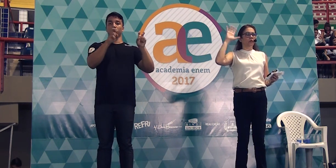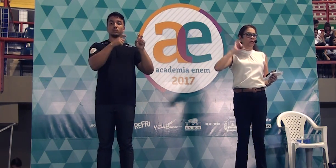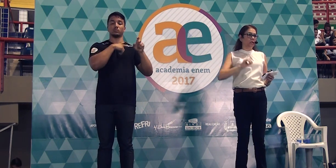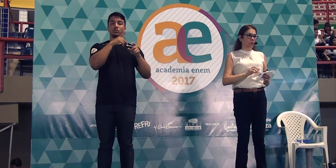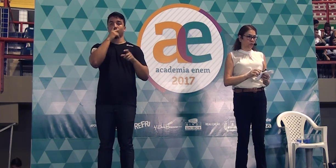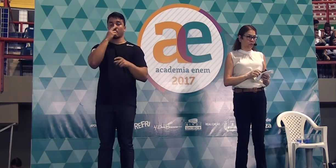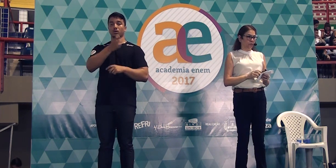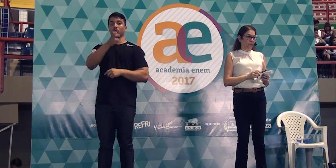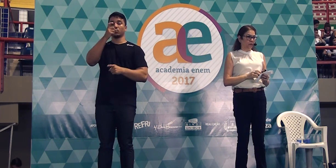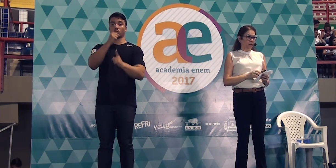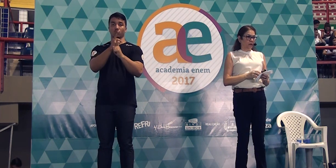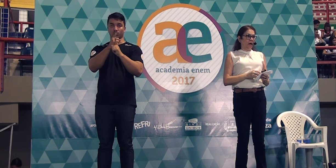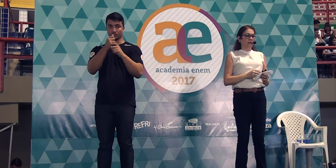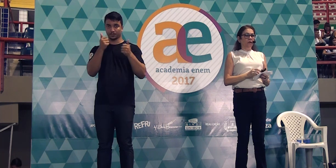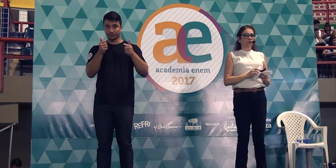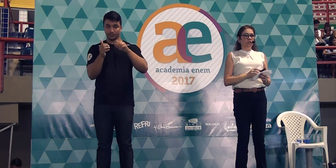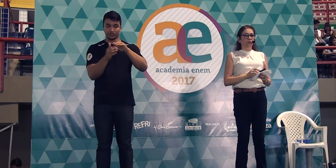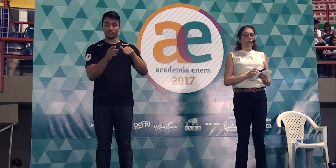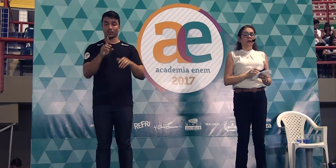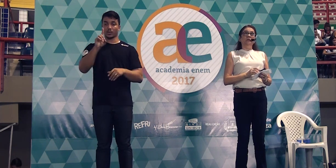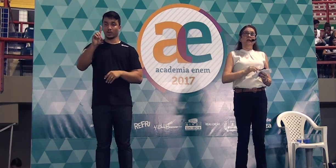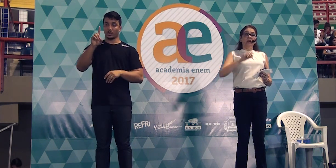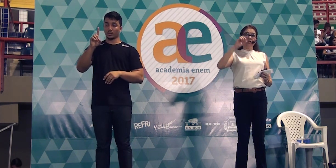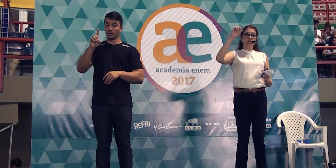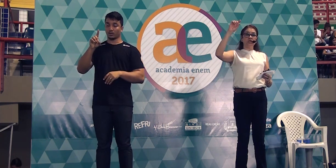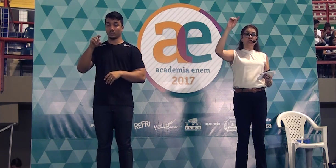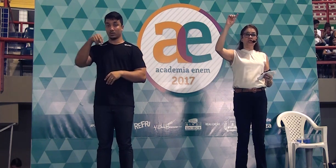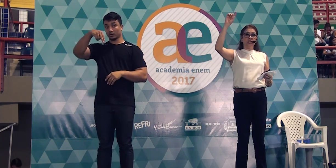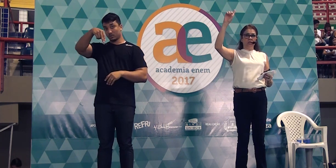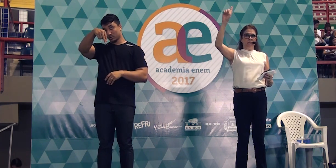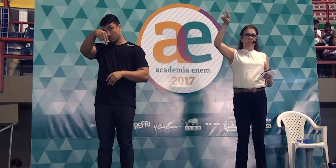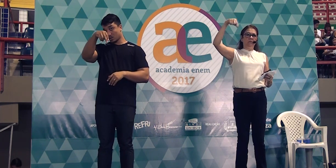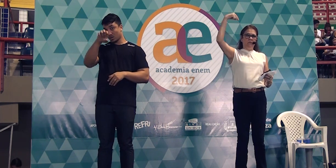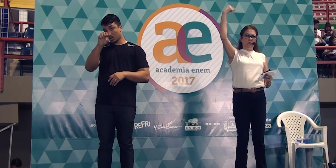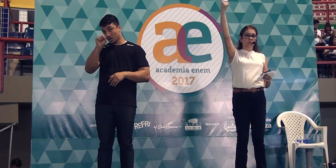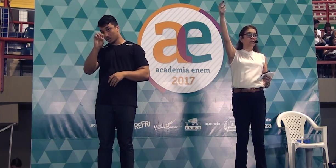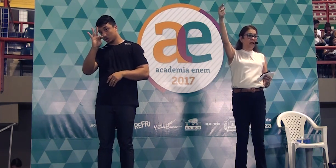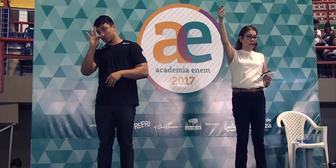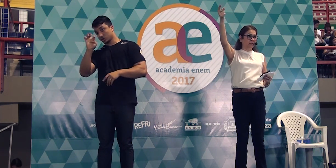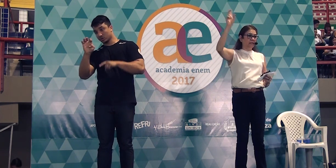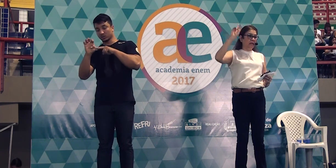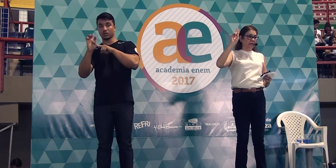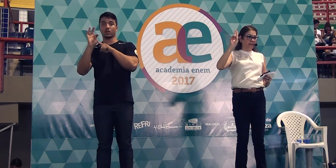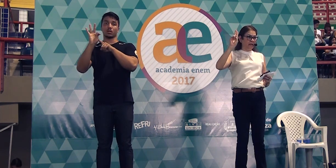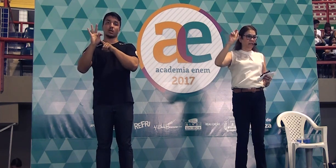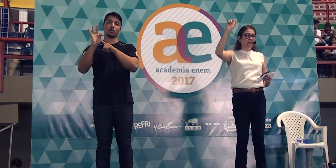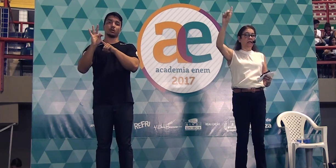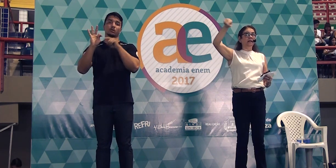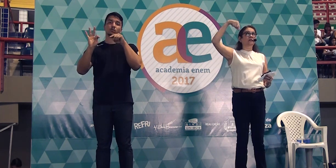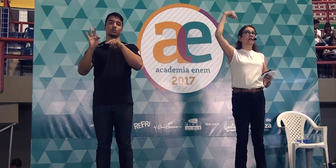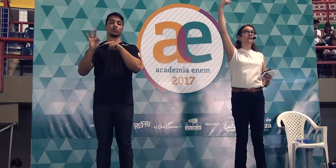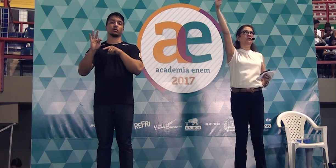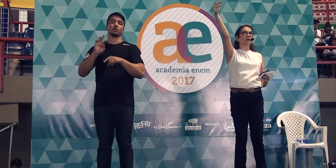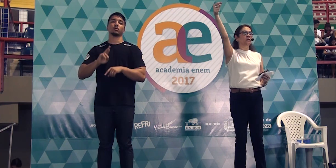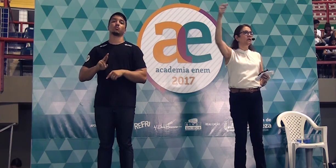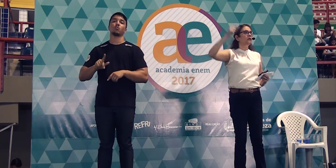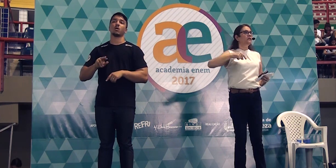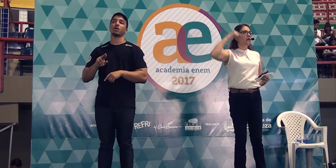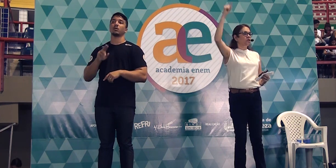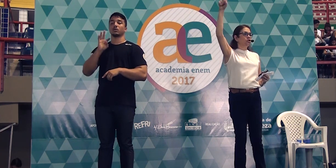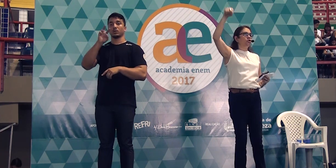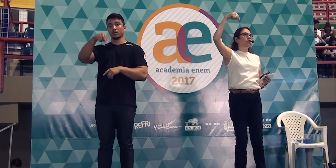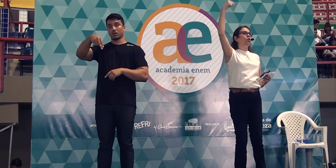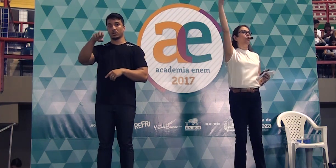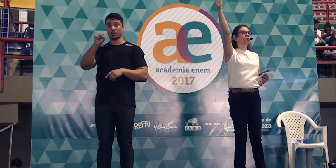texto e será o quinto encontro. Aí eu digo neste com T sem SS que ainda vai vir